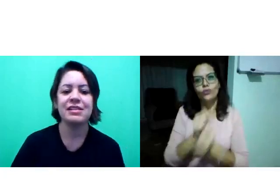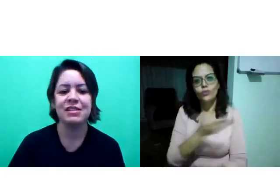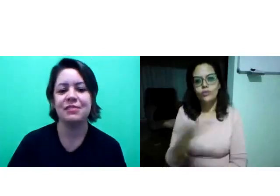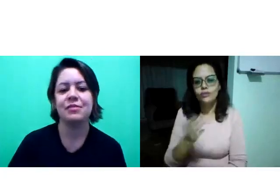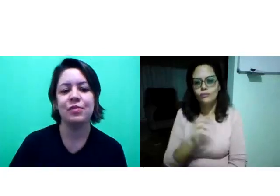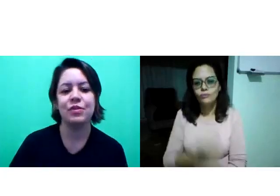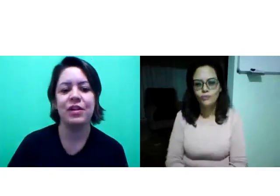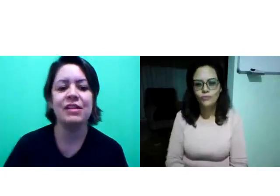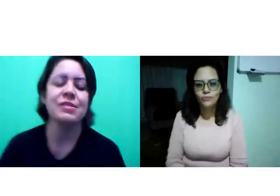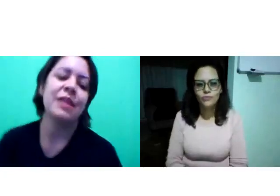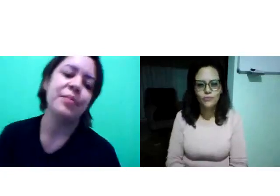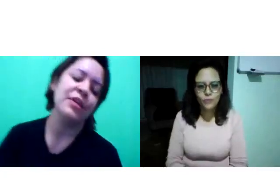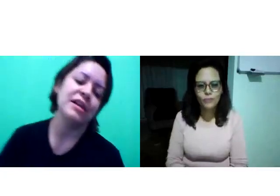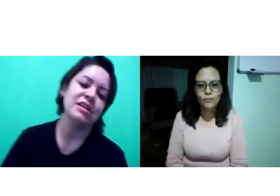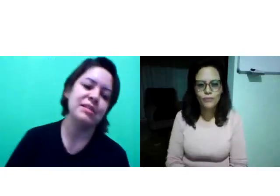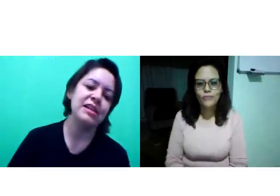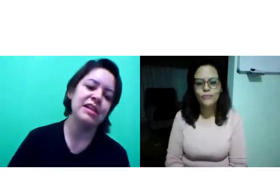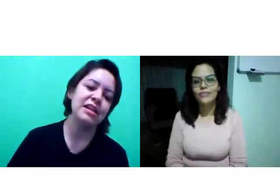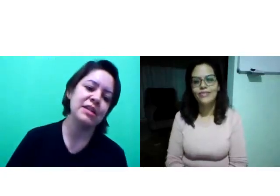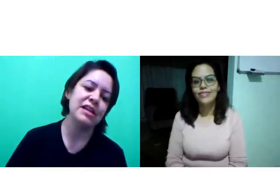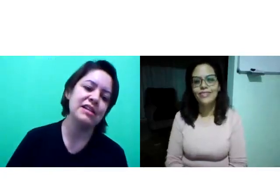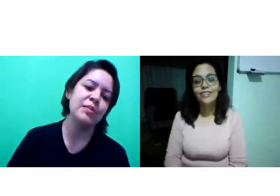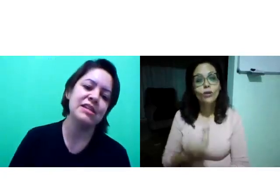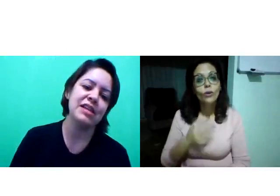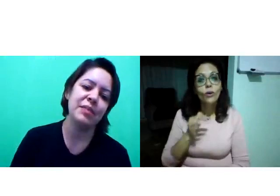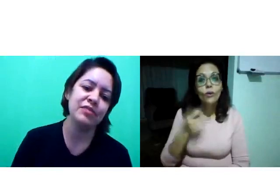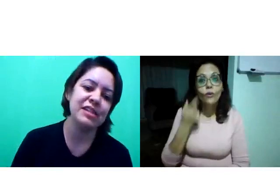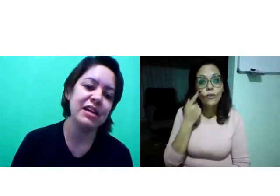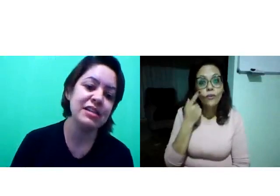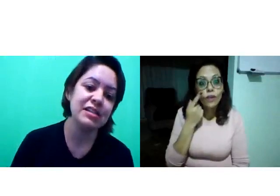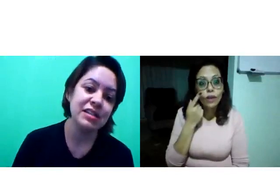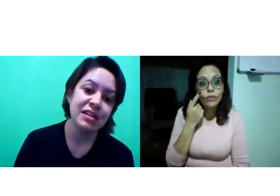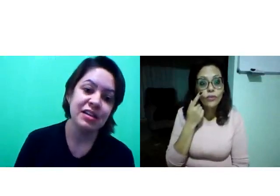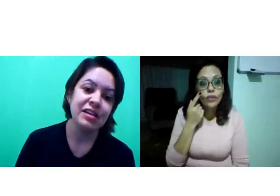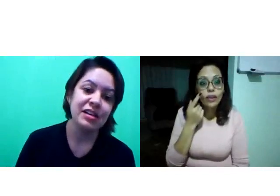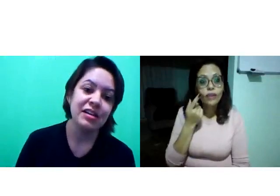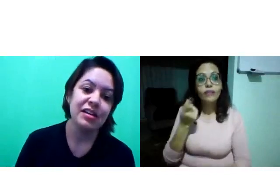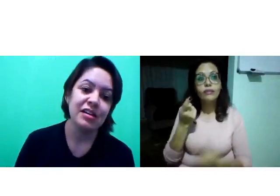Feliz Estou muito feliz por essa disciplina de Libras 3 que ministrei para vocês.